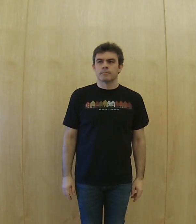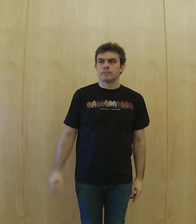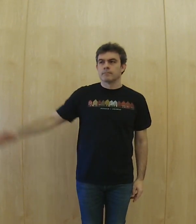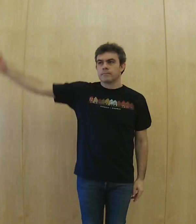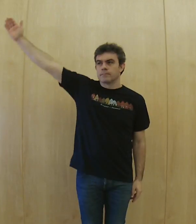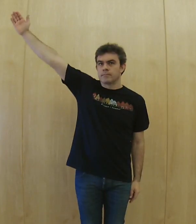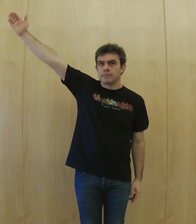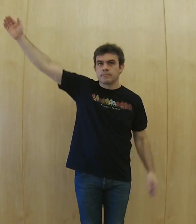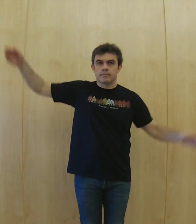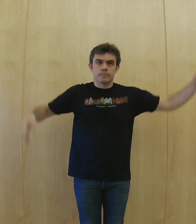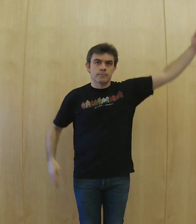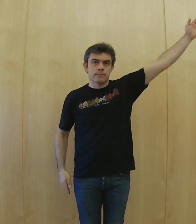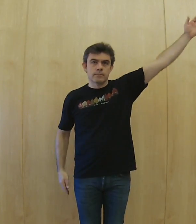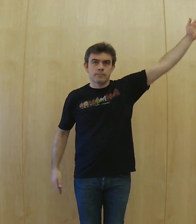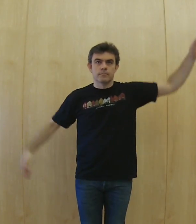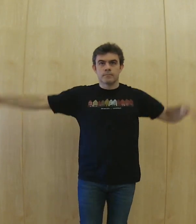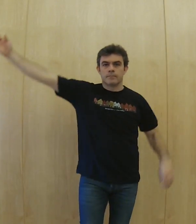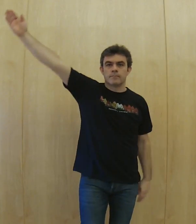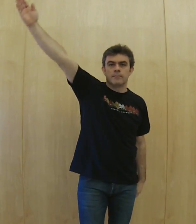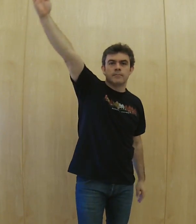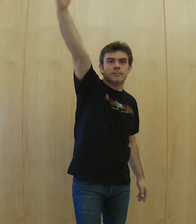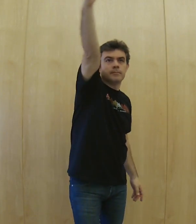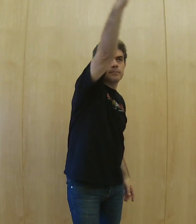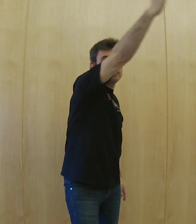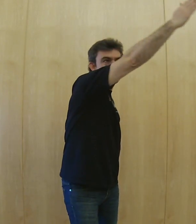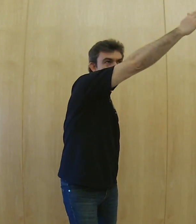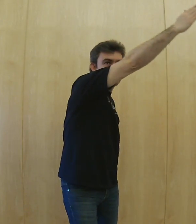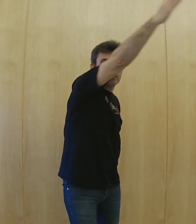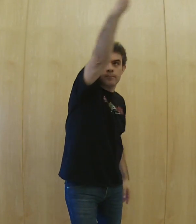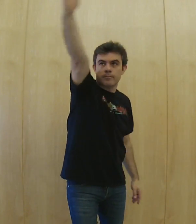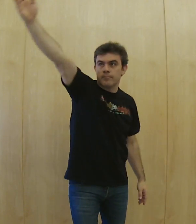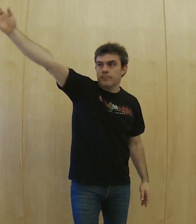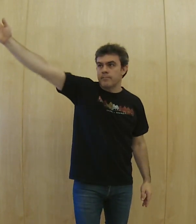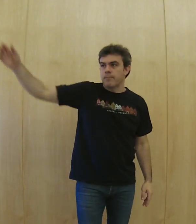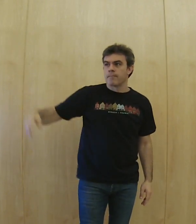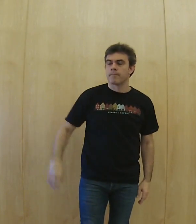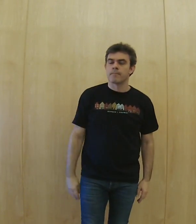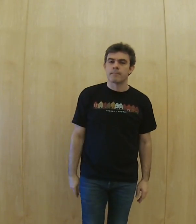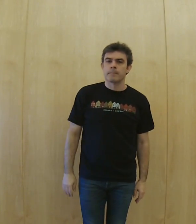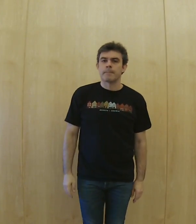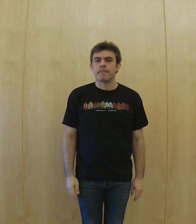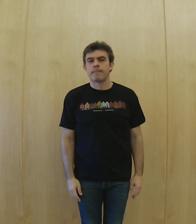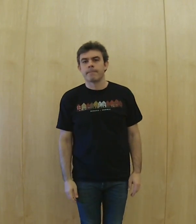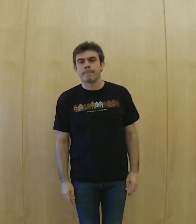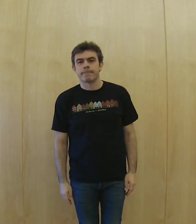point to point,